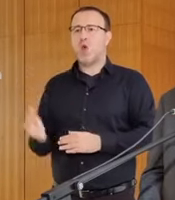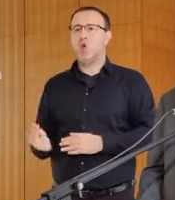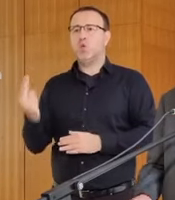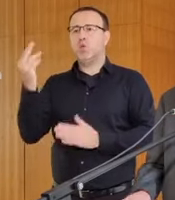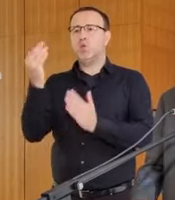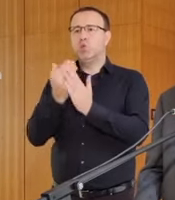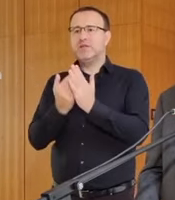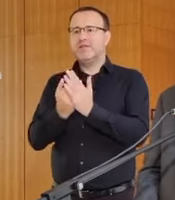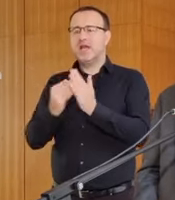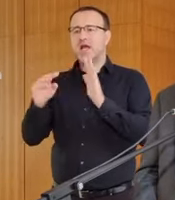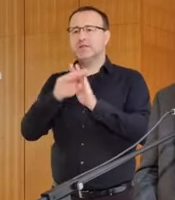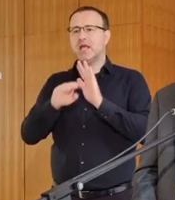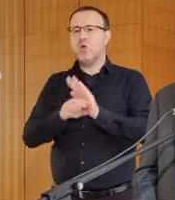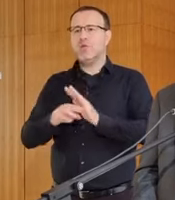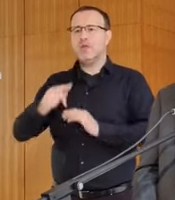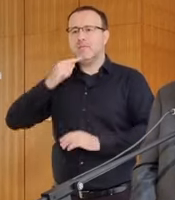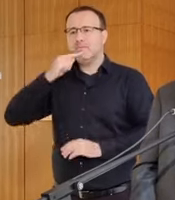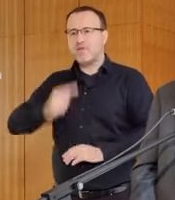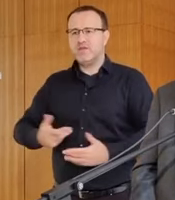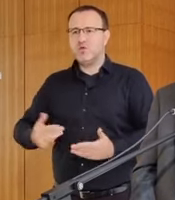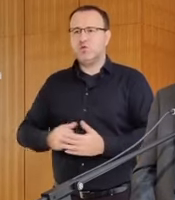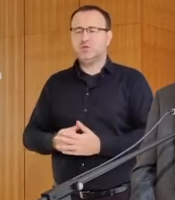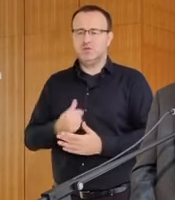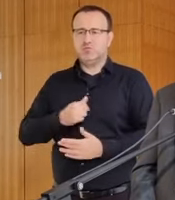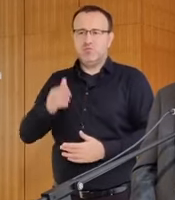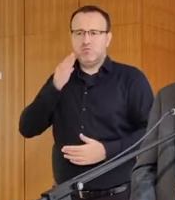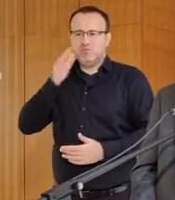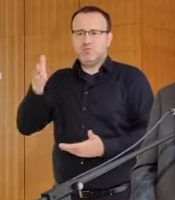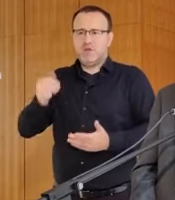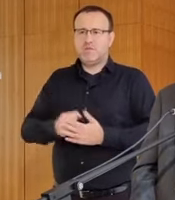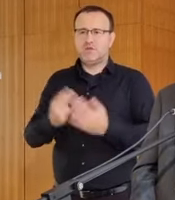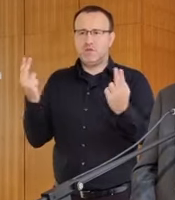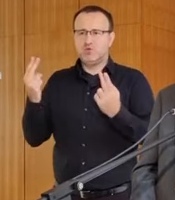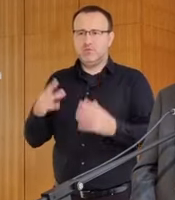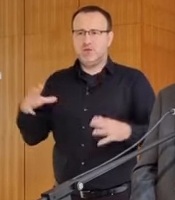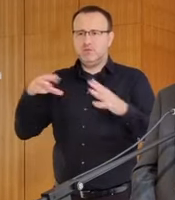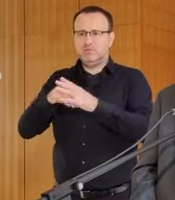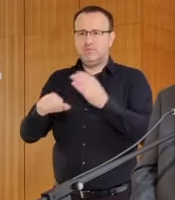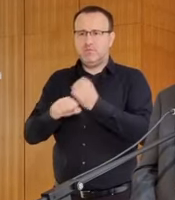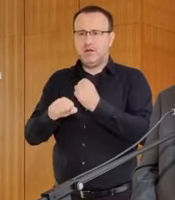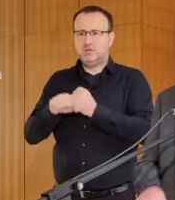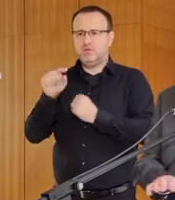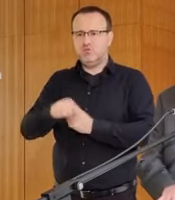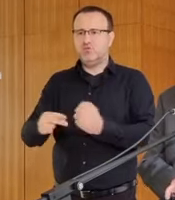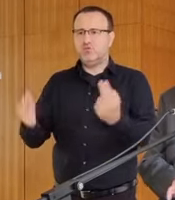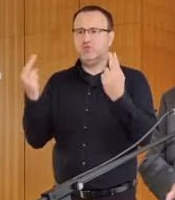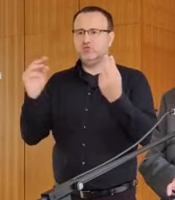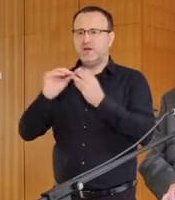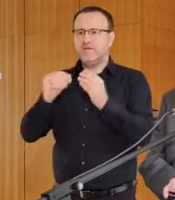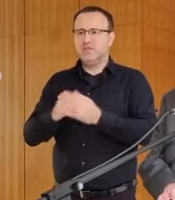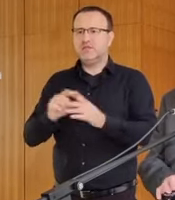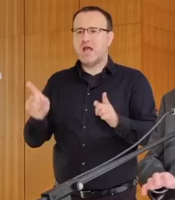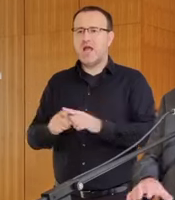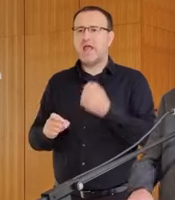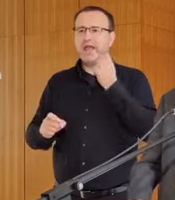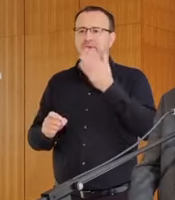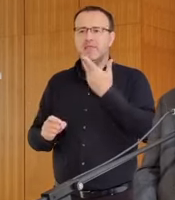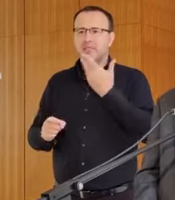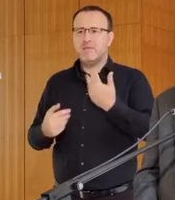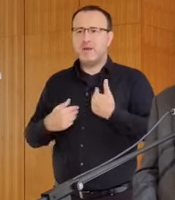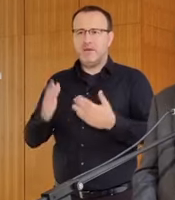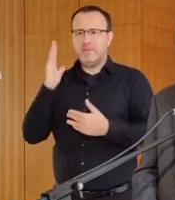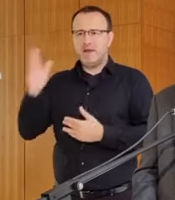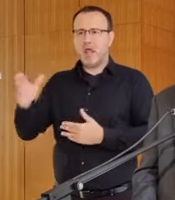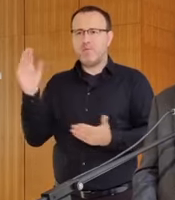a zákonné povinnosti, čiže budeme participovať na tejto priorite, aj keď to nemáme priamo uvedené v